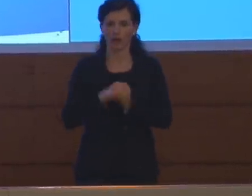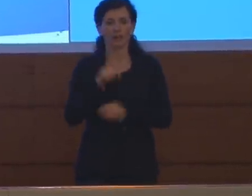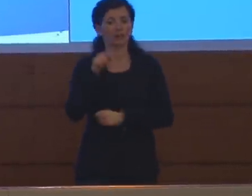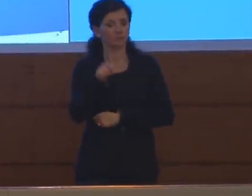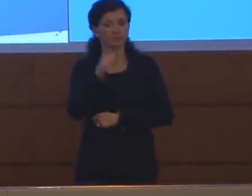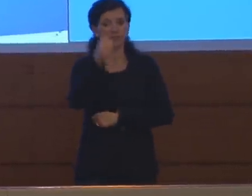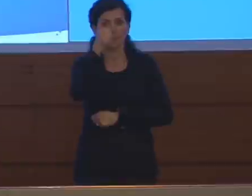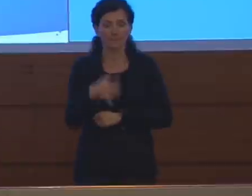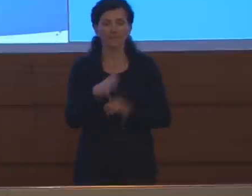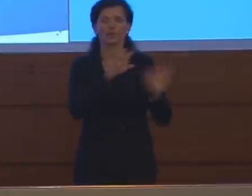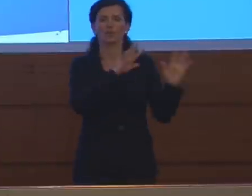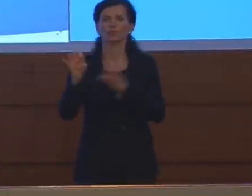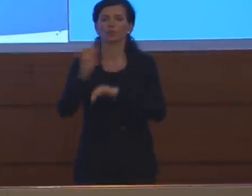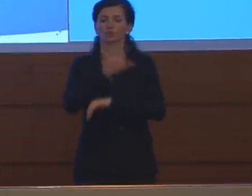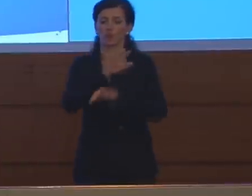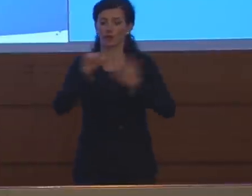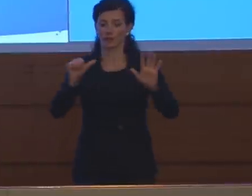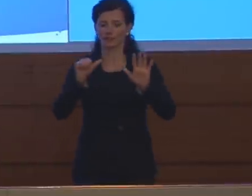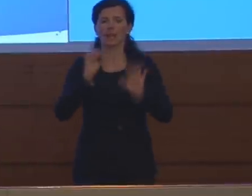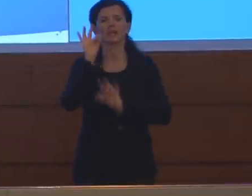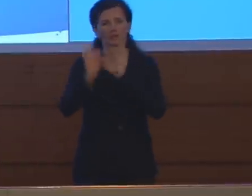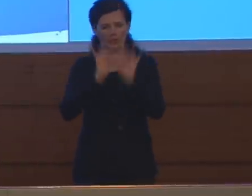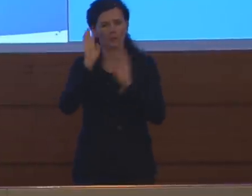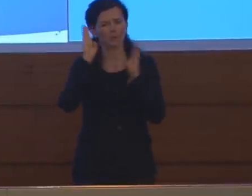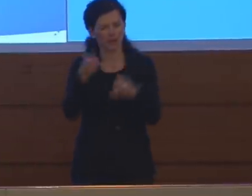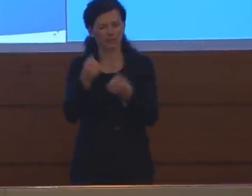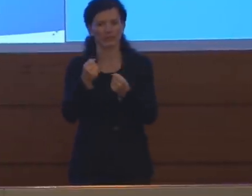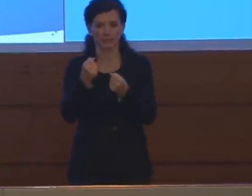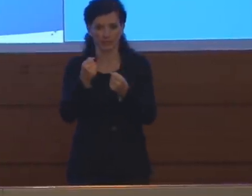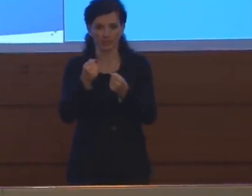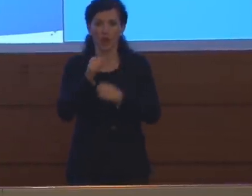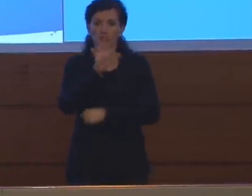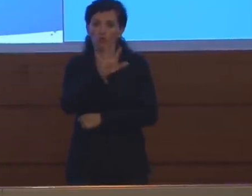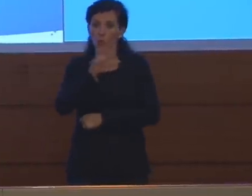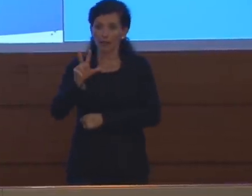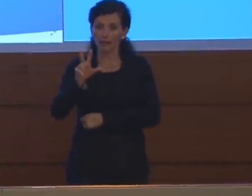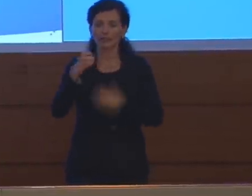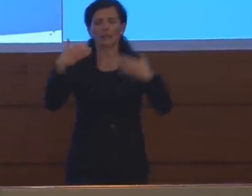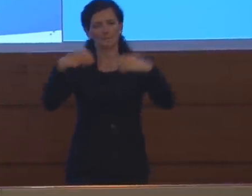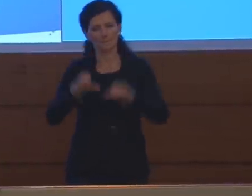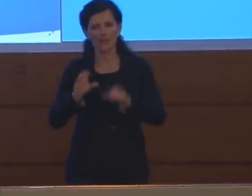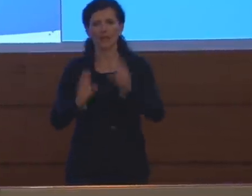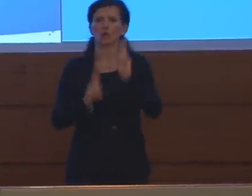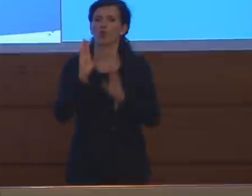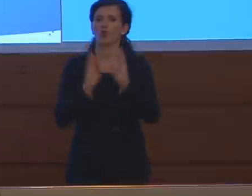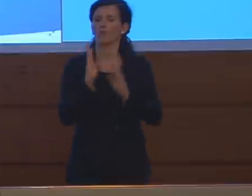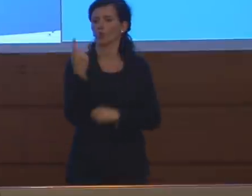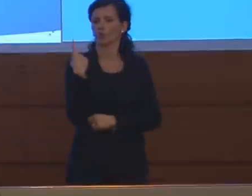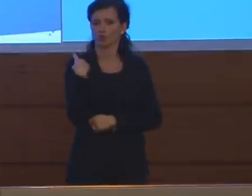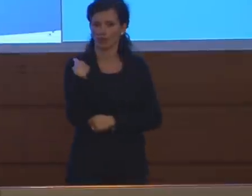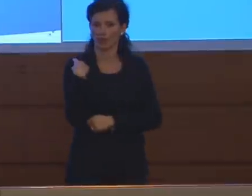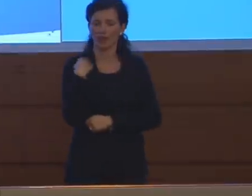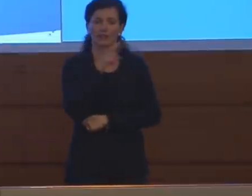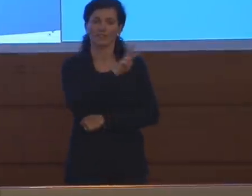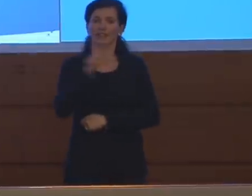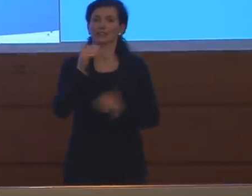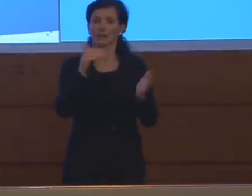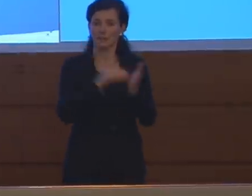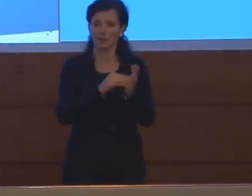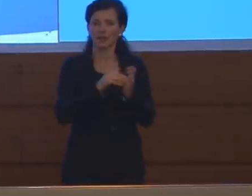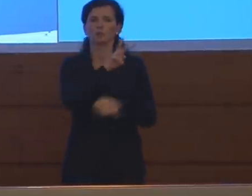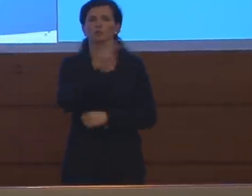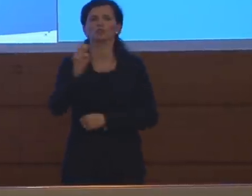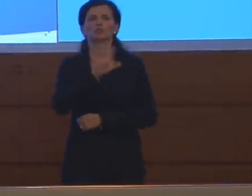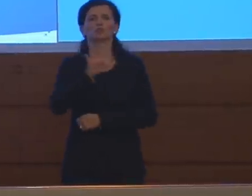.956 sono in terapia intensiva, 53 in meno rispetto a ieri, 20.353